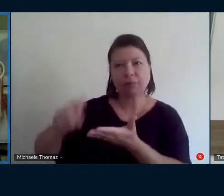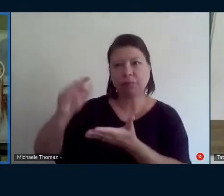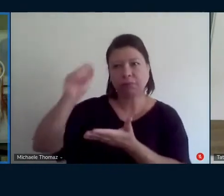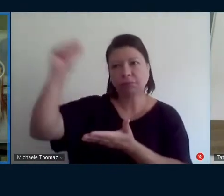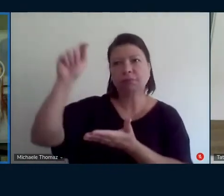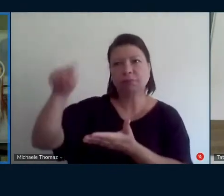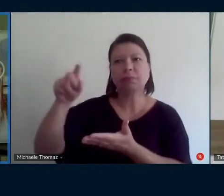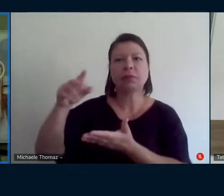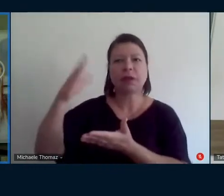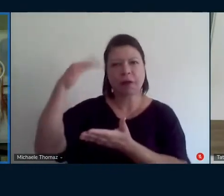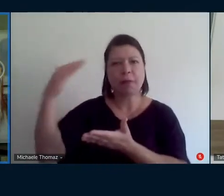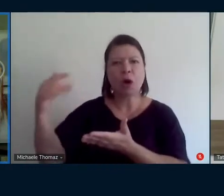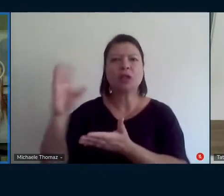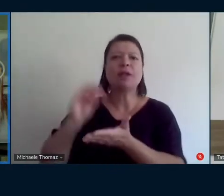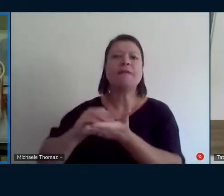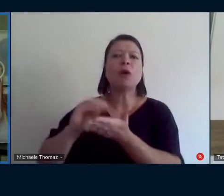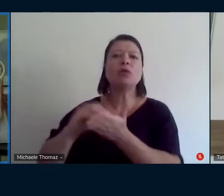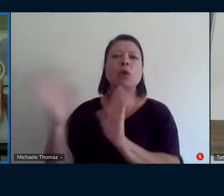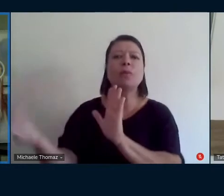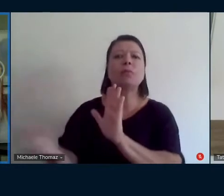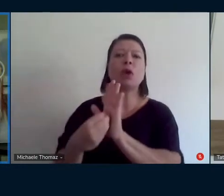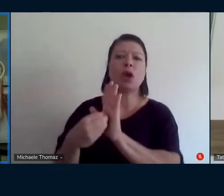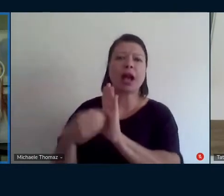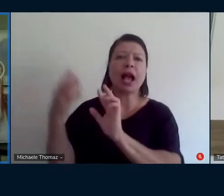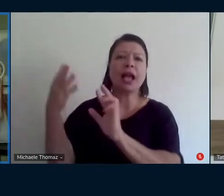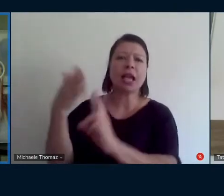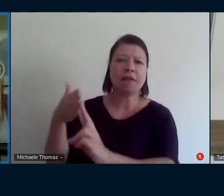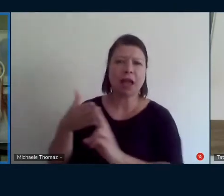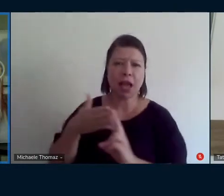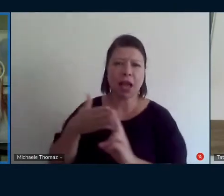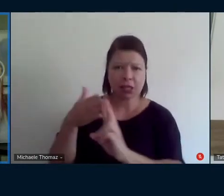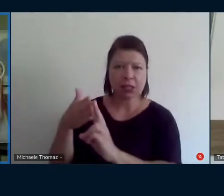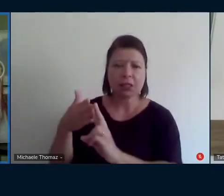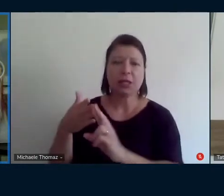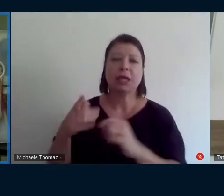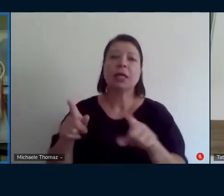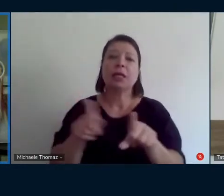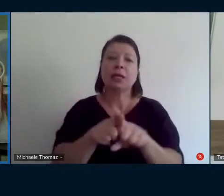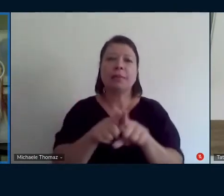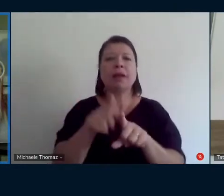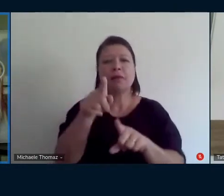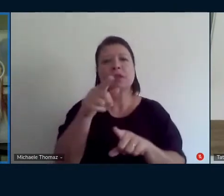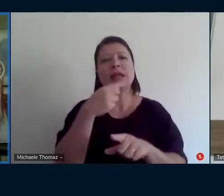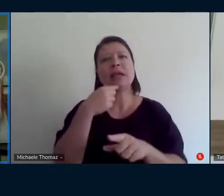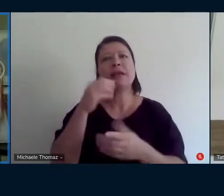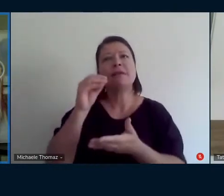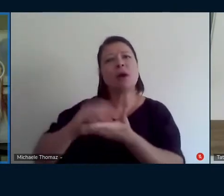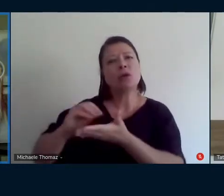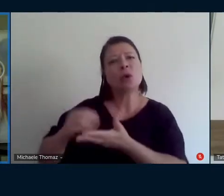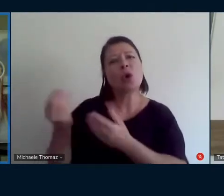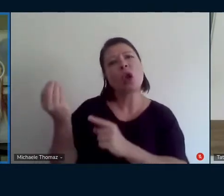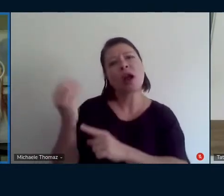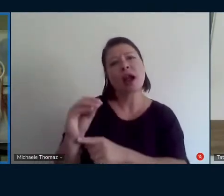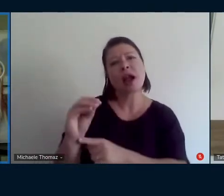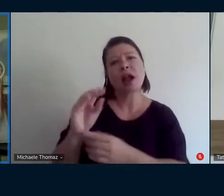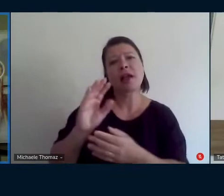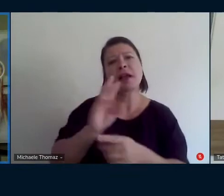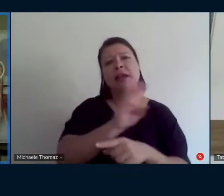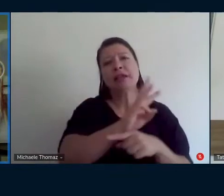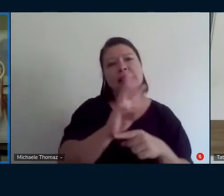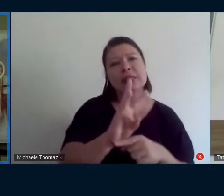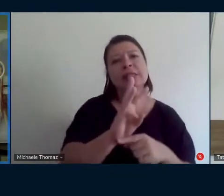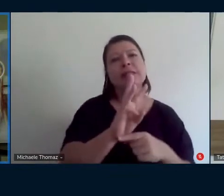sites mas eu acho que você pesquisou em plataformas e sites eu acho que você fala em destrutores